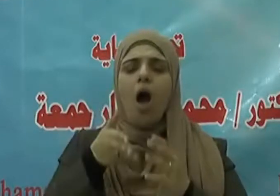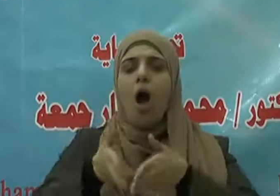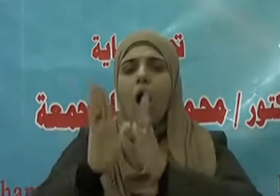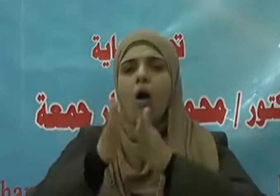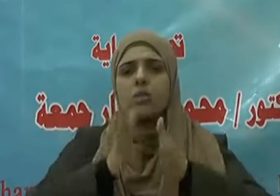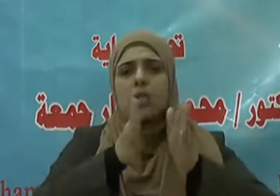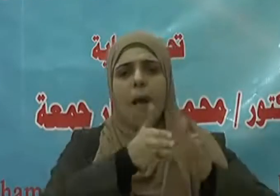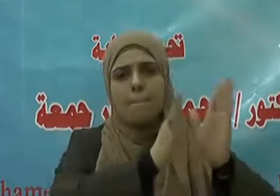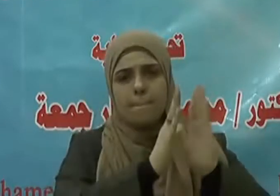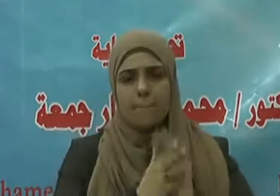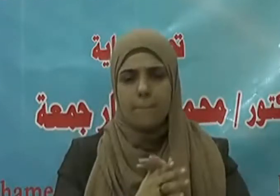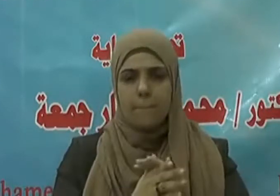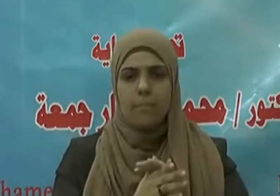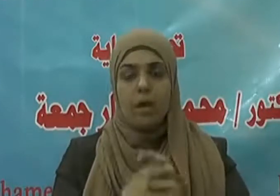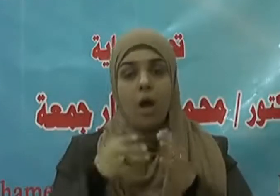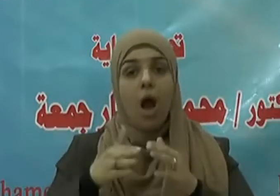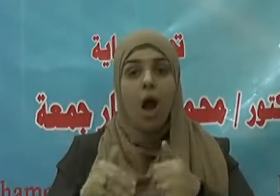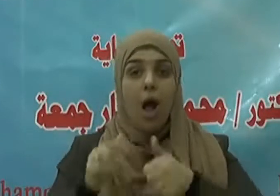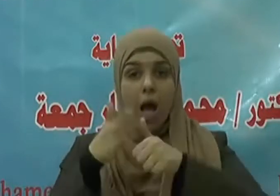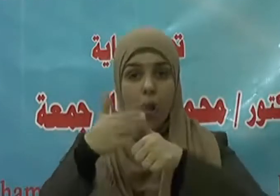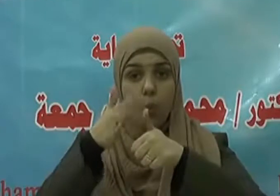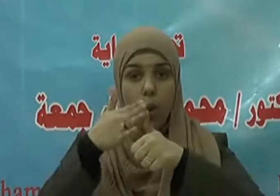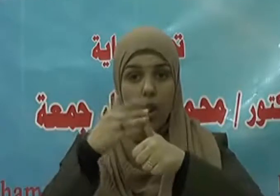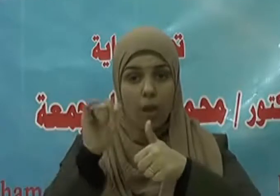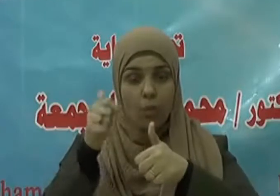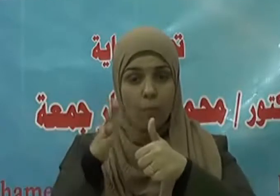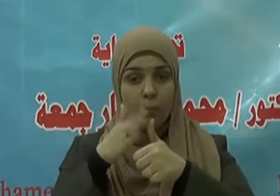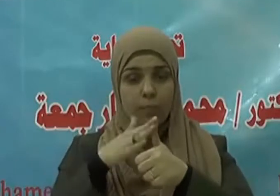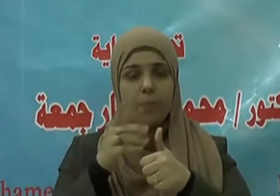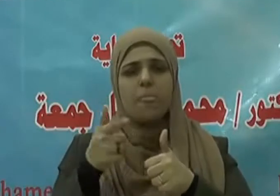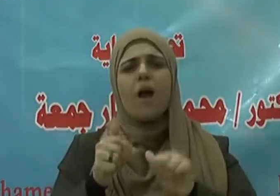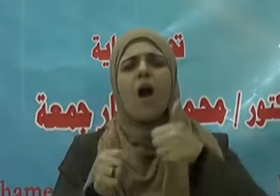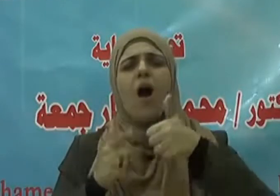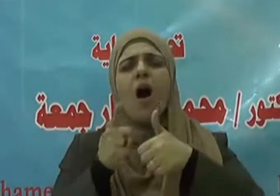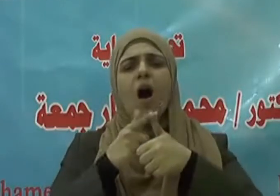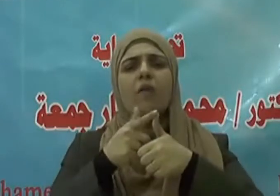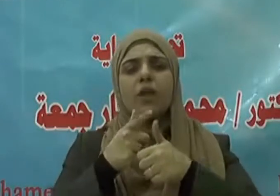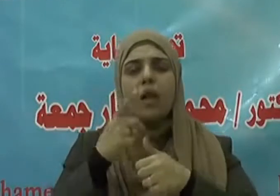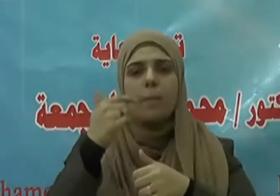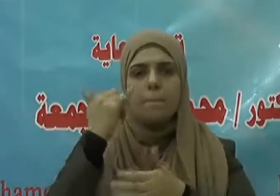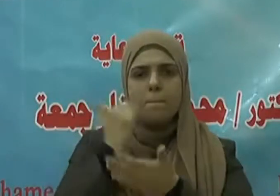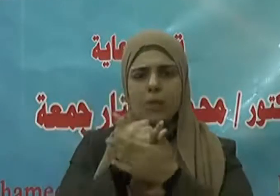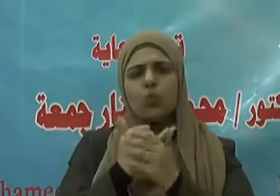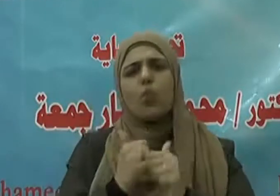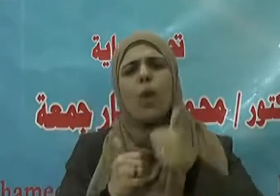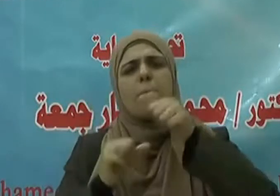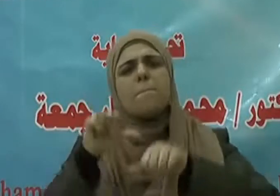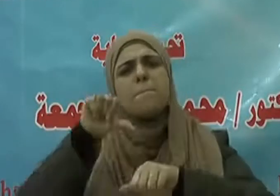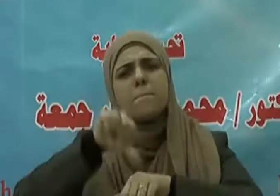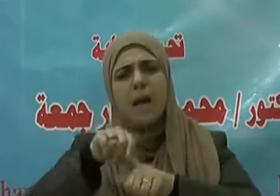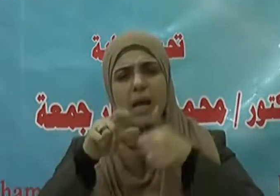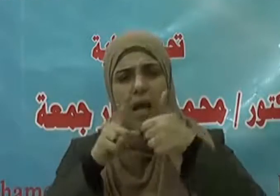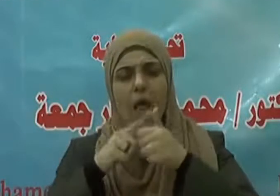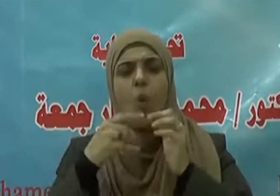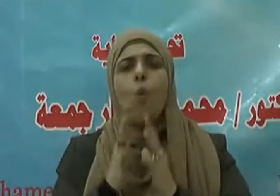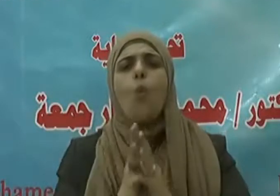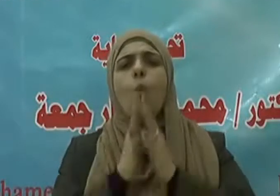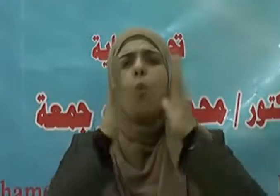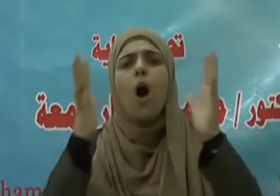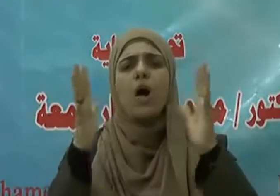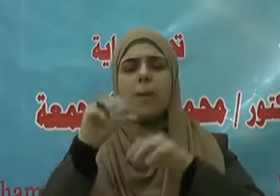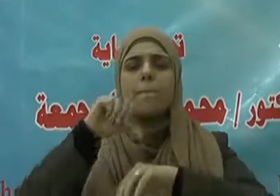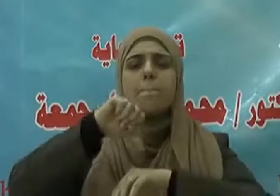وسلم ما يجد الشهيد من مس القتل إلا كما يجد أحدكم من مس